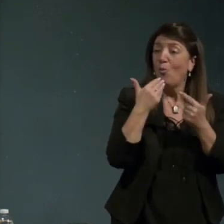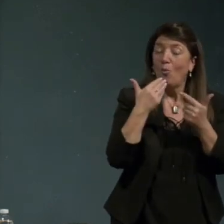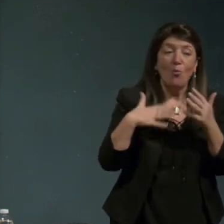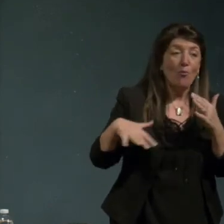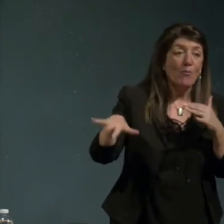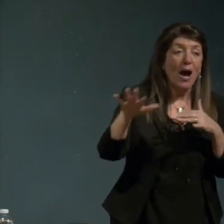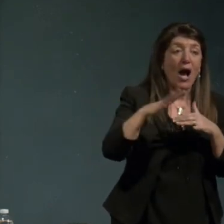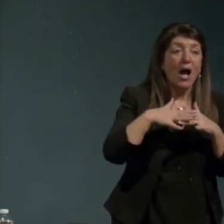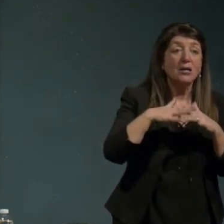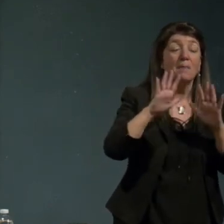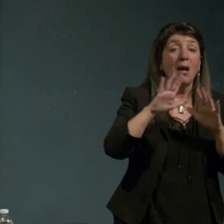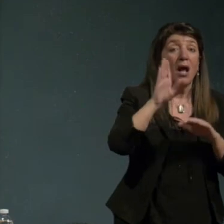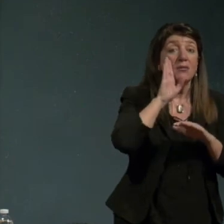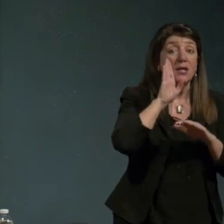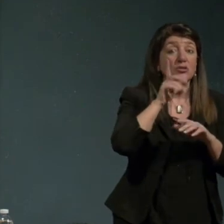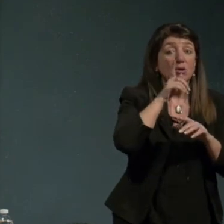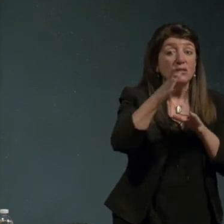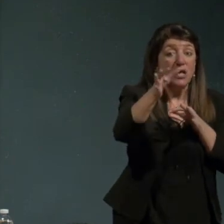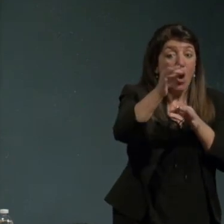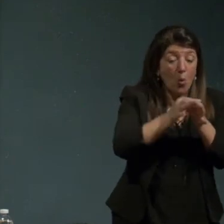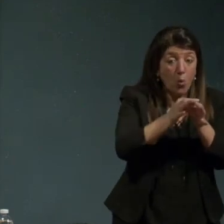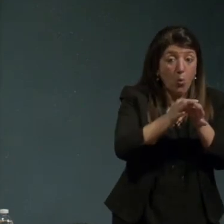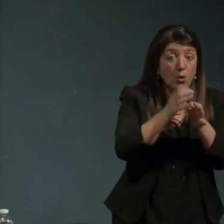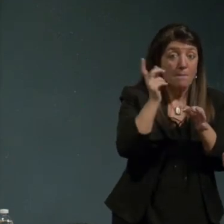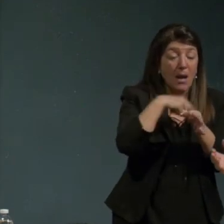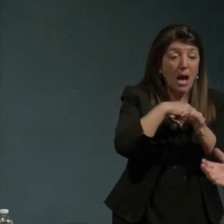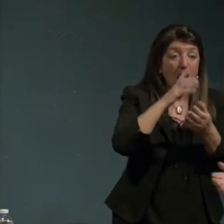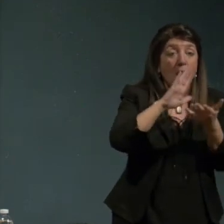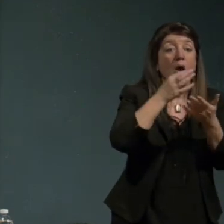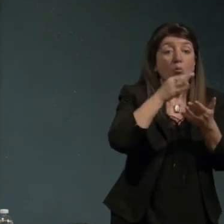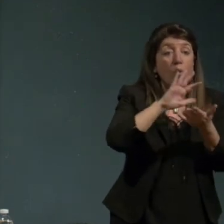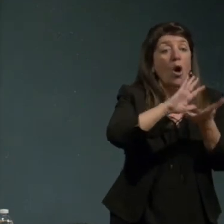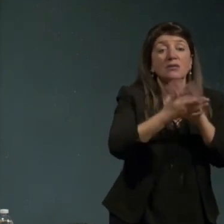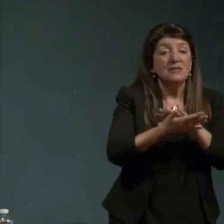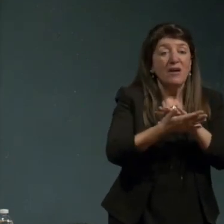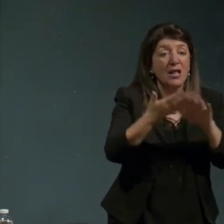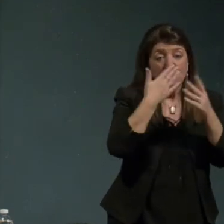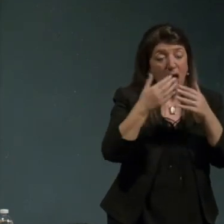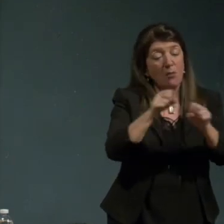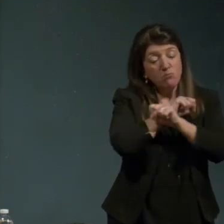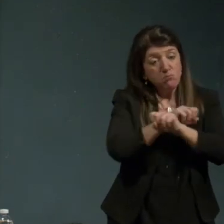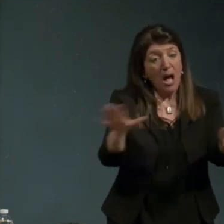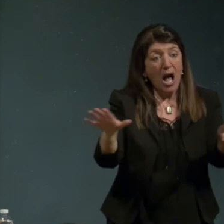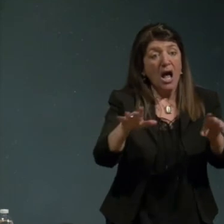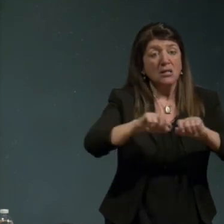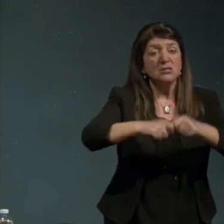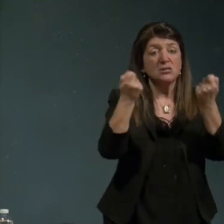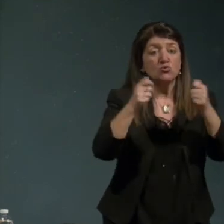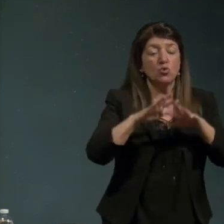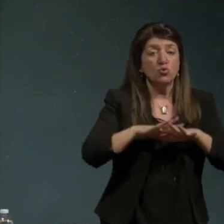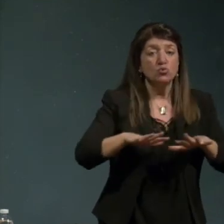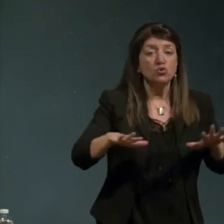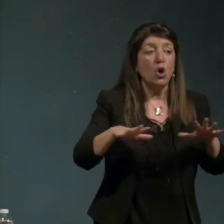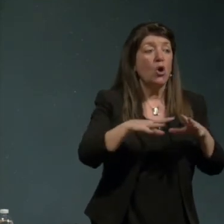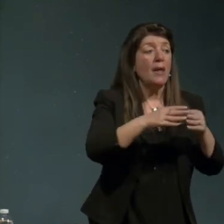di destruzione che la matriera d'oxido e l'antimatiere che si fa il secondo principio